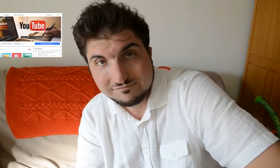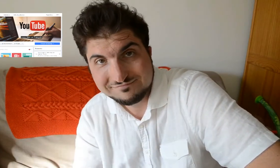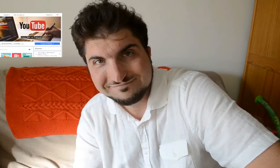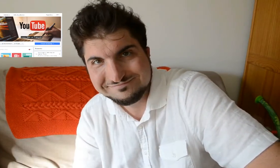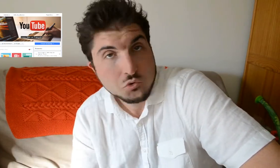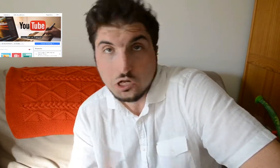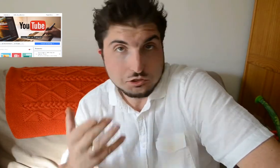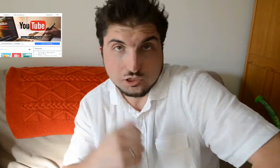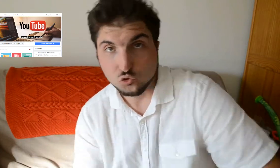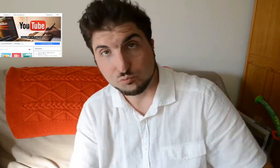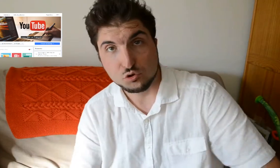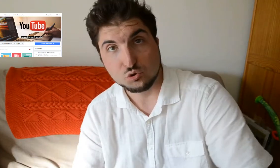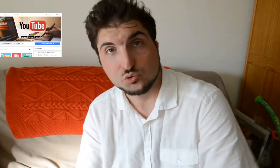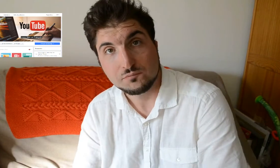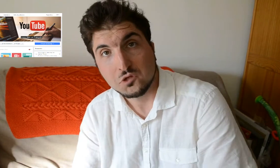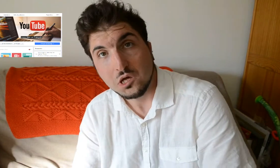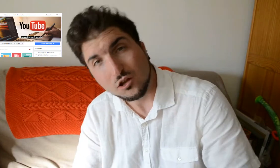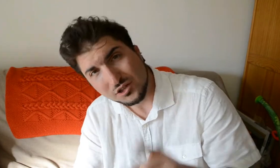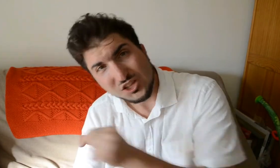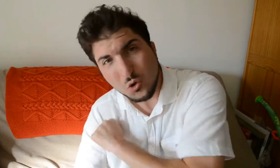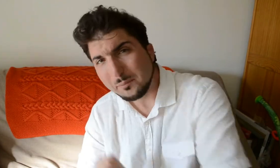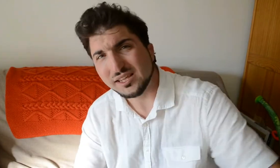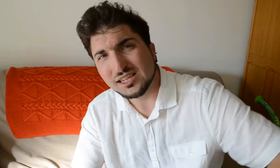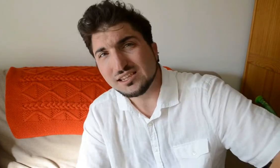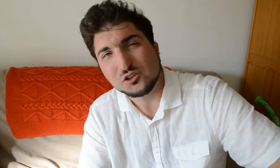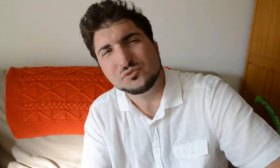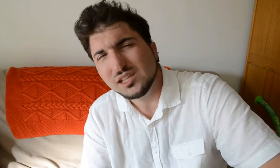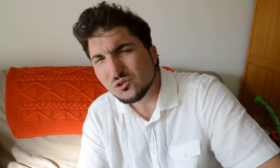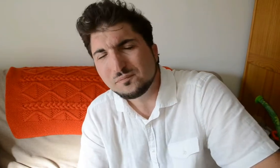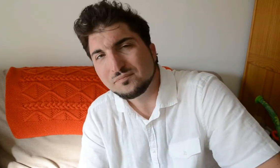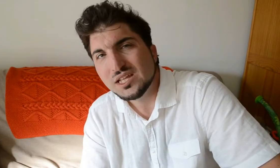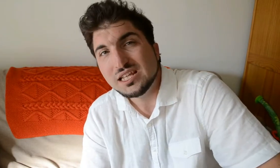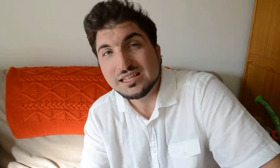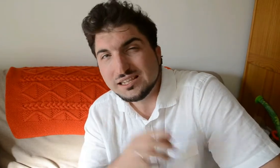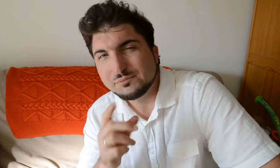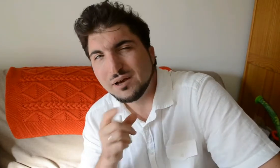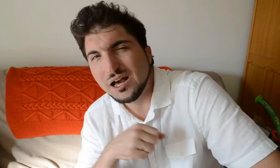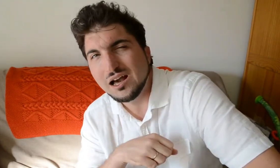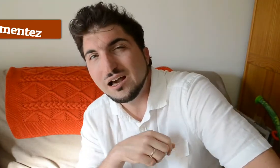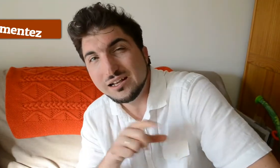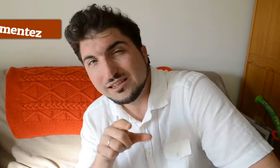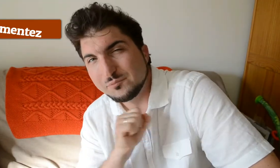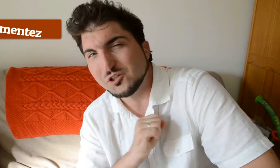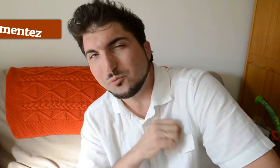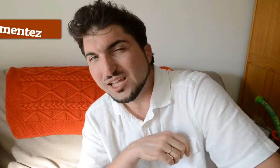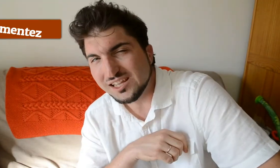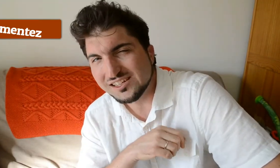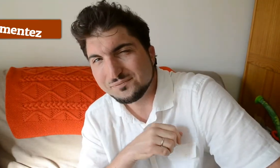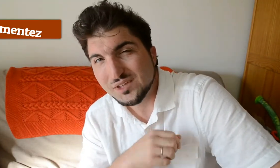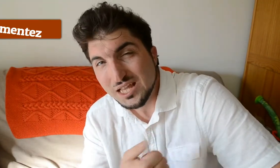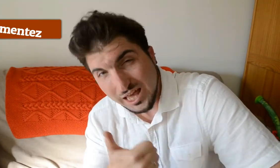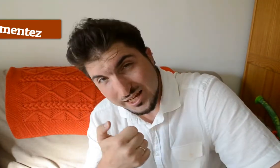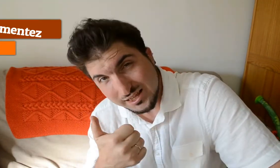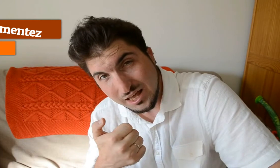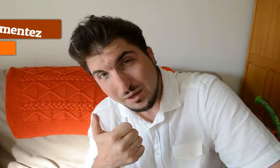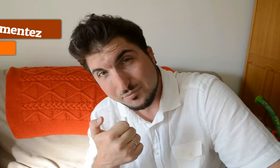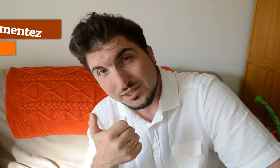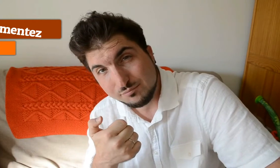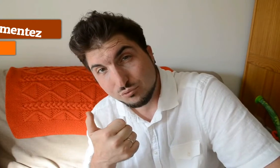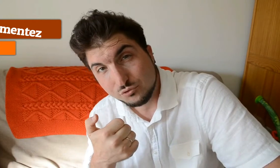Voilà, c'est tout pour aujourd'hui. Alors, si tu as apprécié cette vidéo, n'hésite pas à laisser un petit commentaire, à laisser un petit pouce